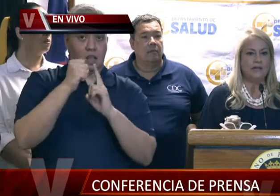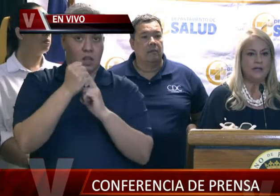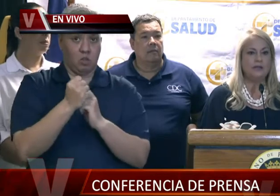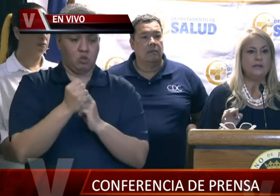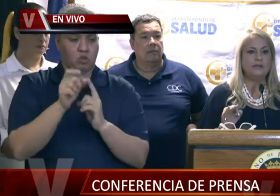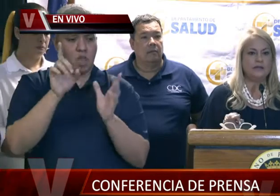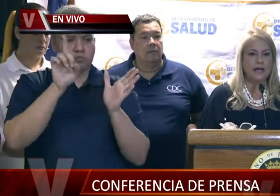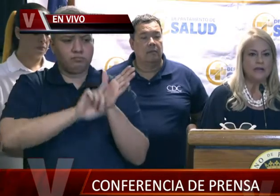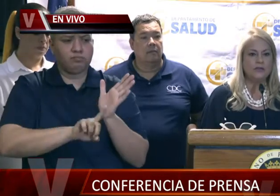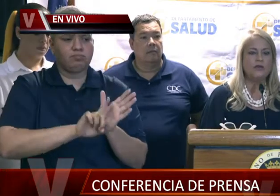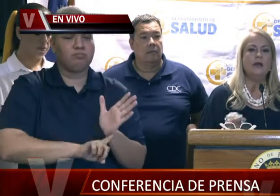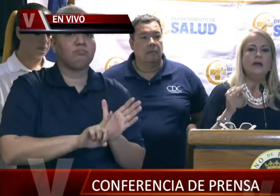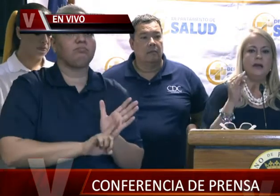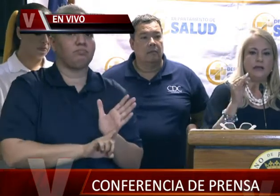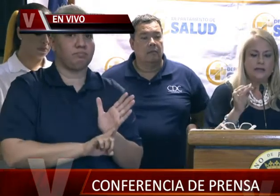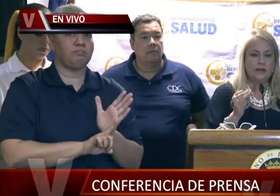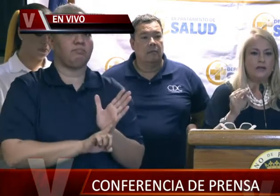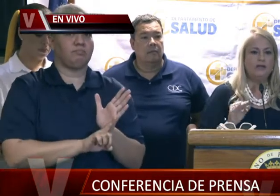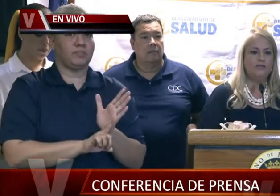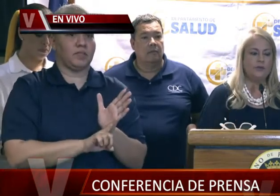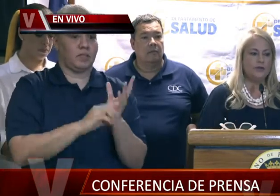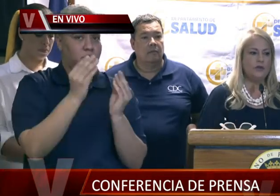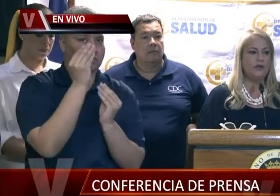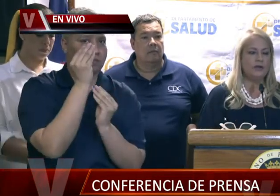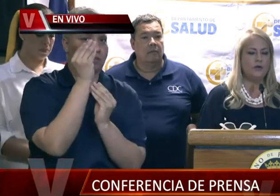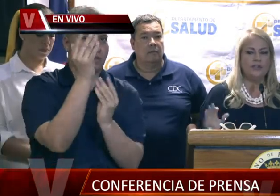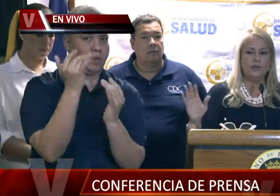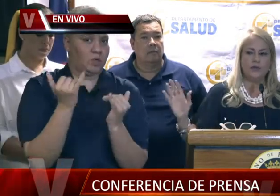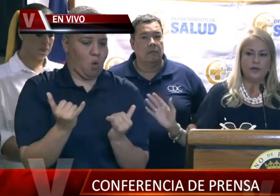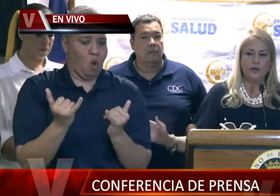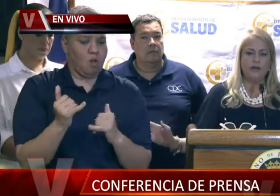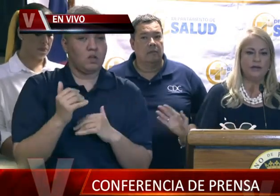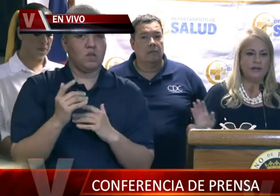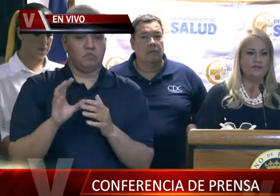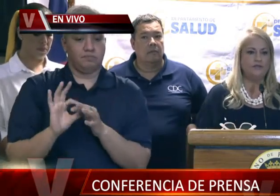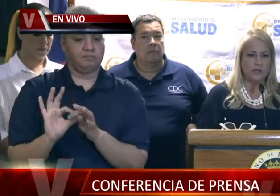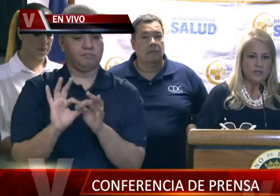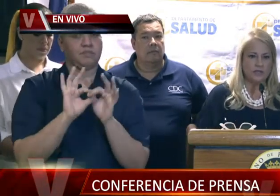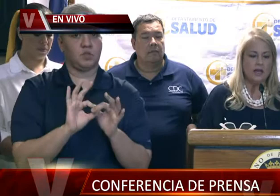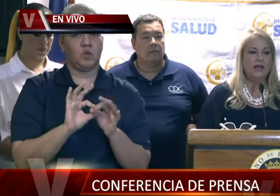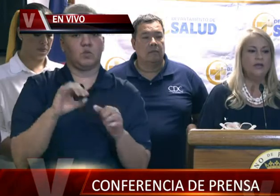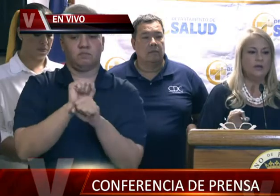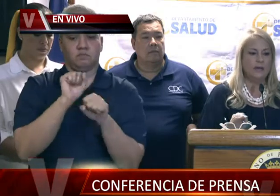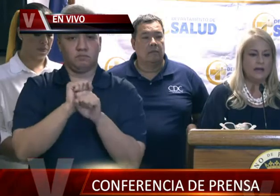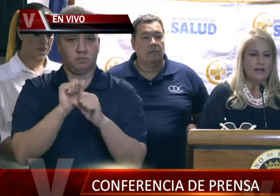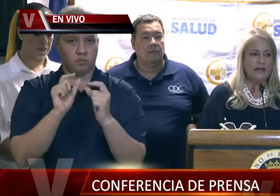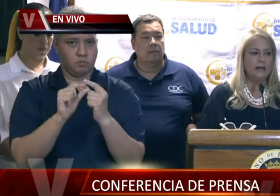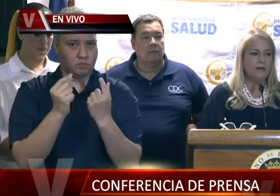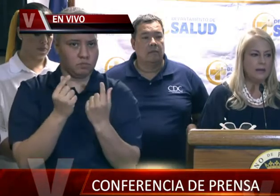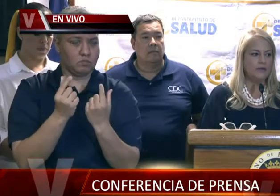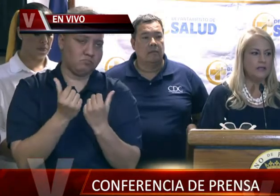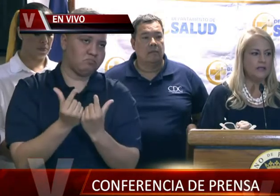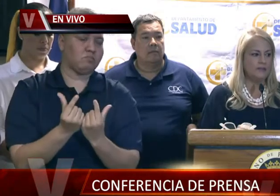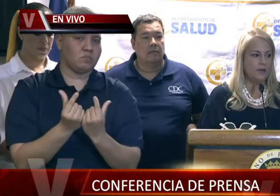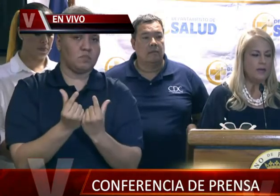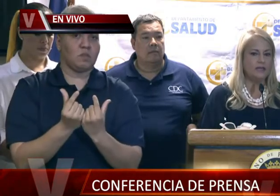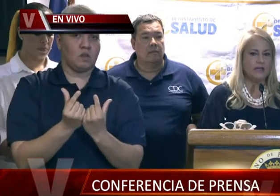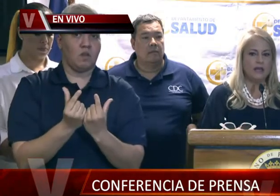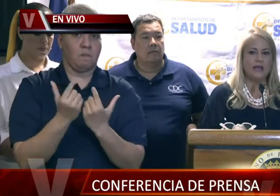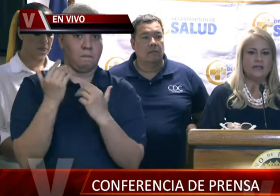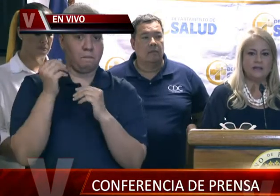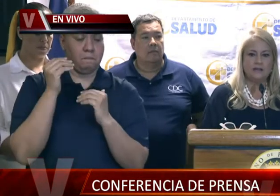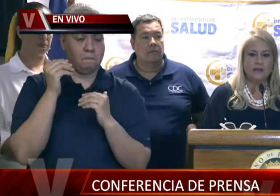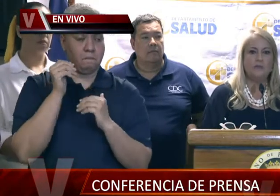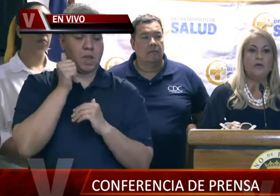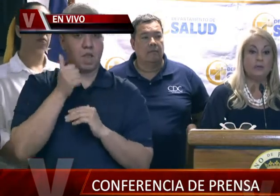examinándose es este caso que les he dado la información esta noche en unión al Task Force, donde mañana esperamos que esas pruebas